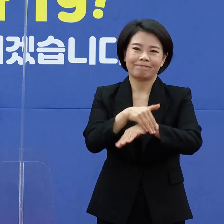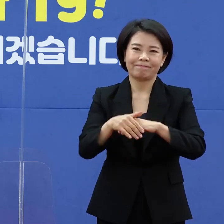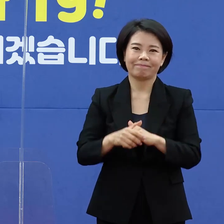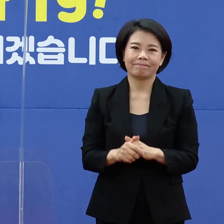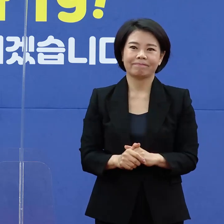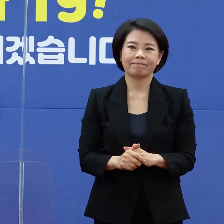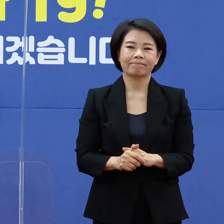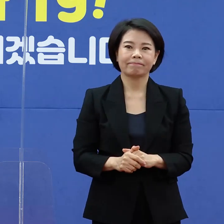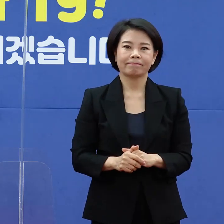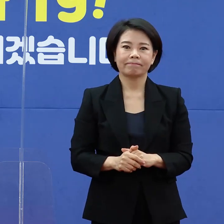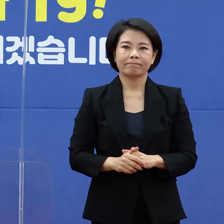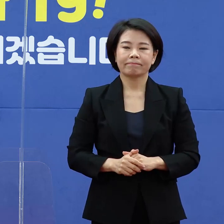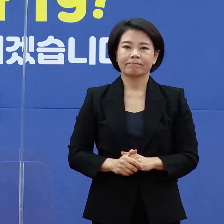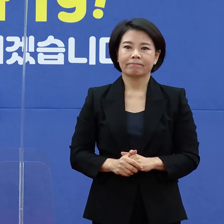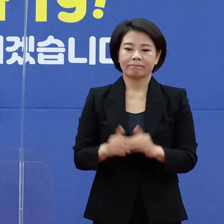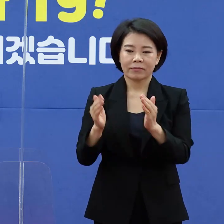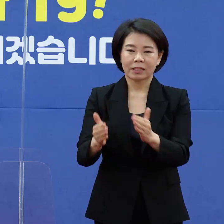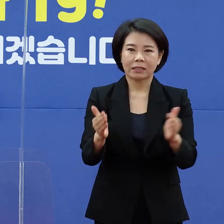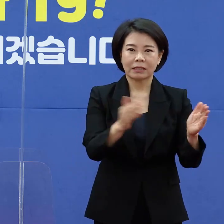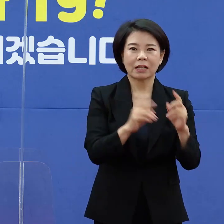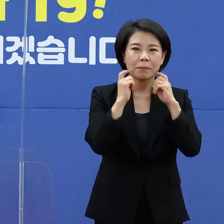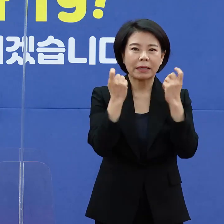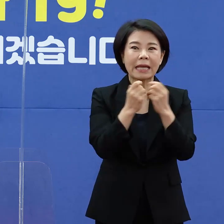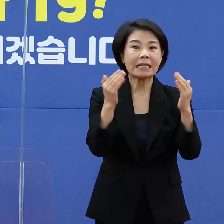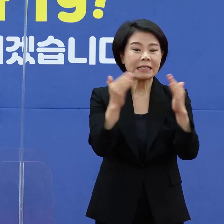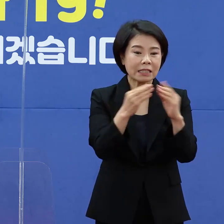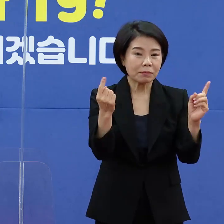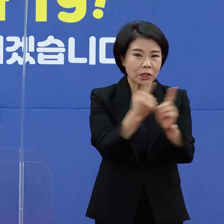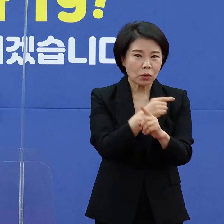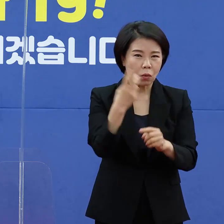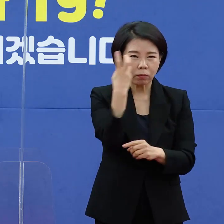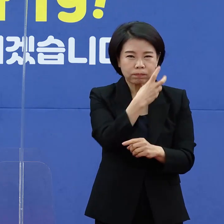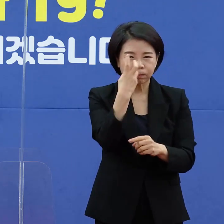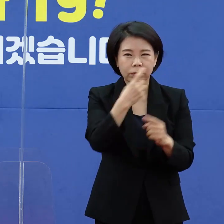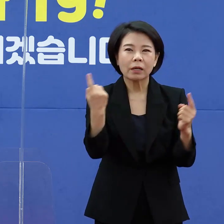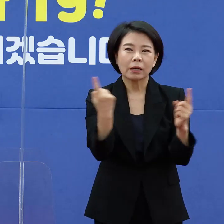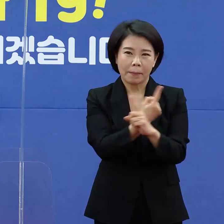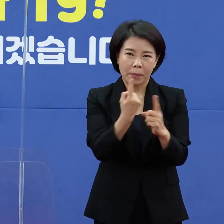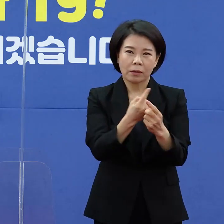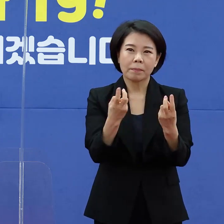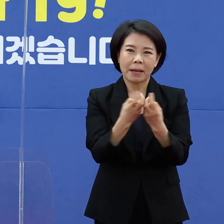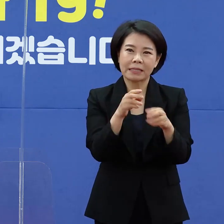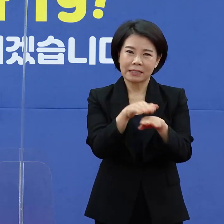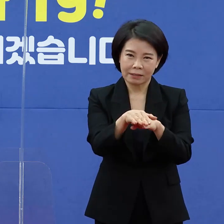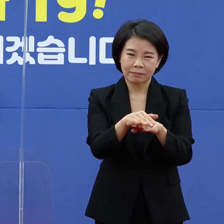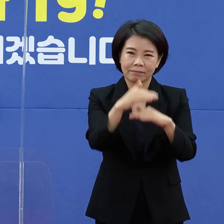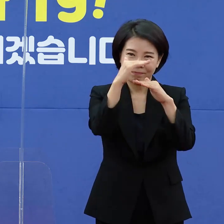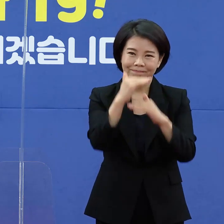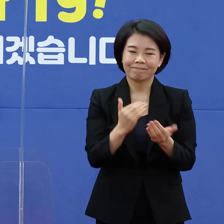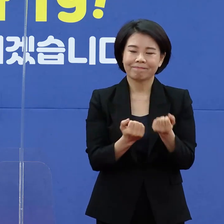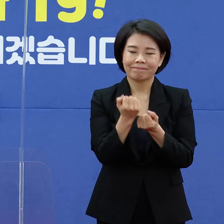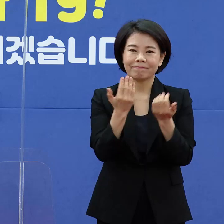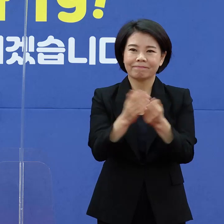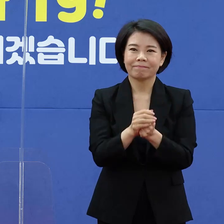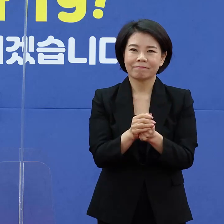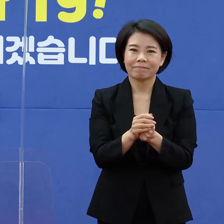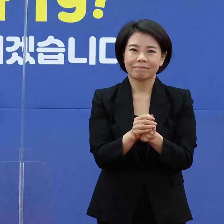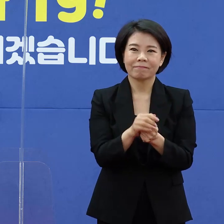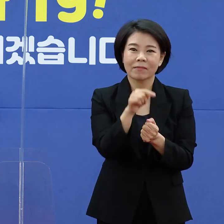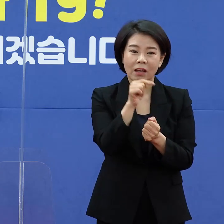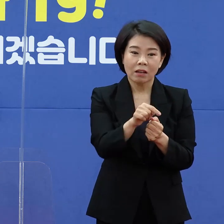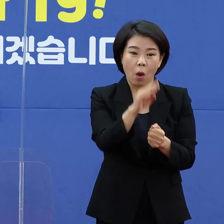다음은 재택치료 모니터링 체계의 개편에 관한 내용입니다. 재택치료